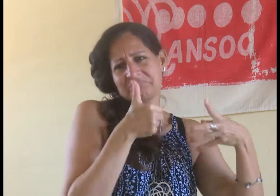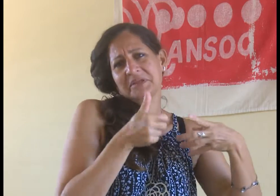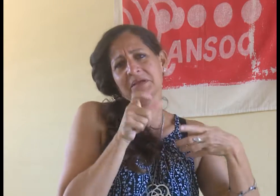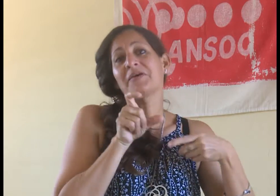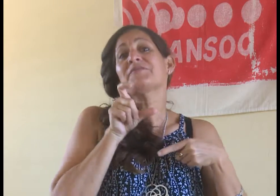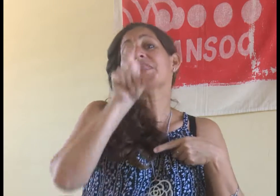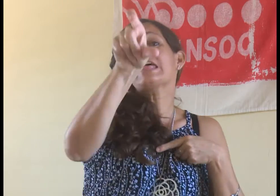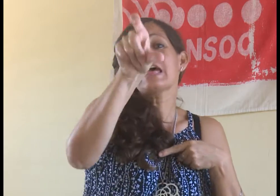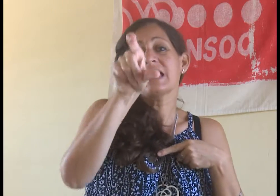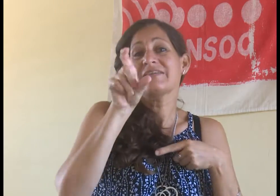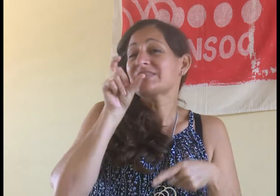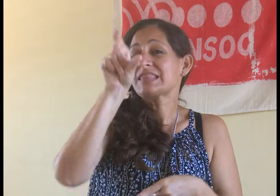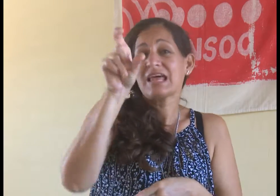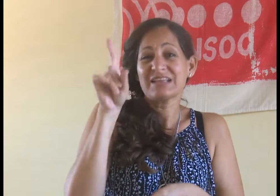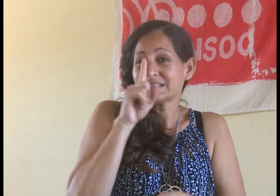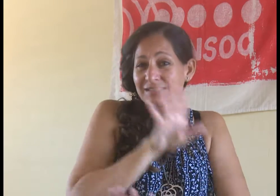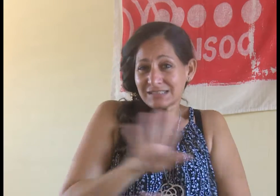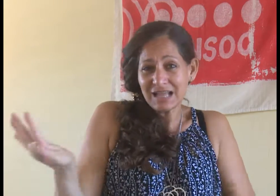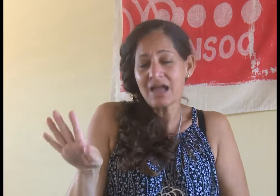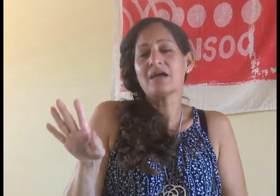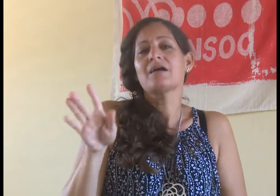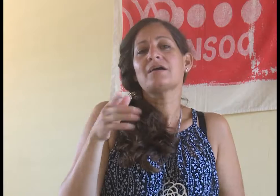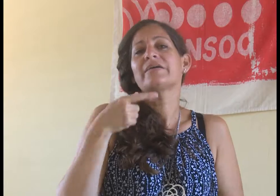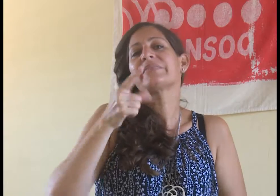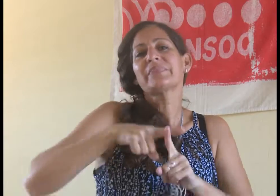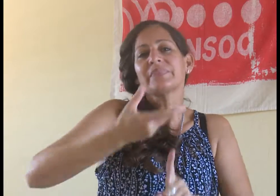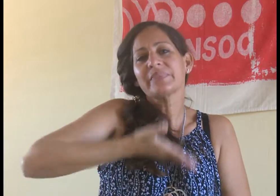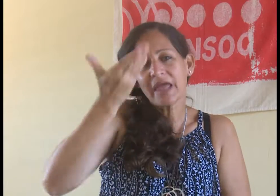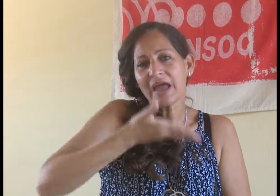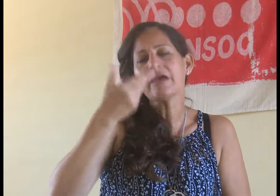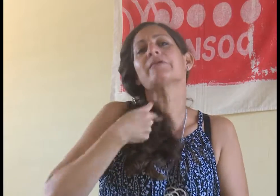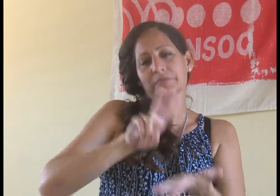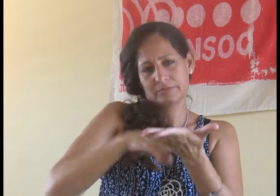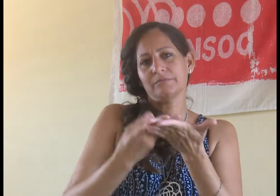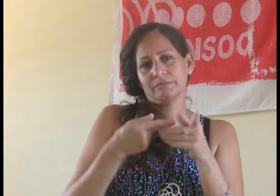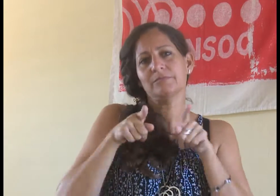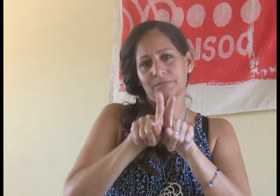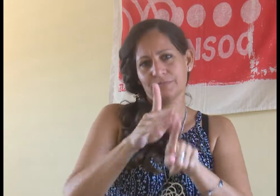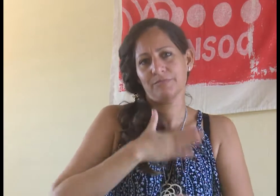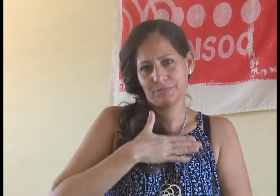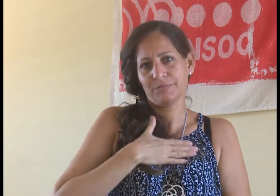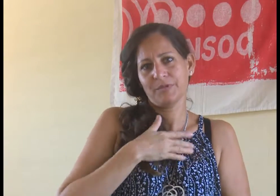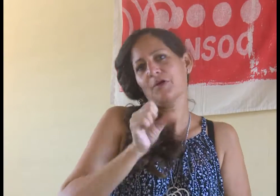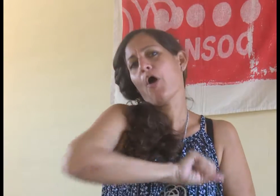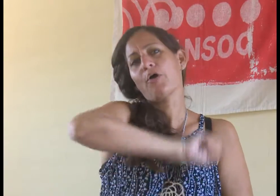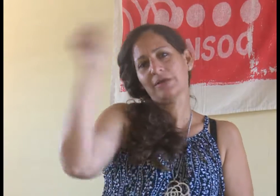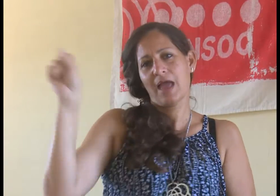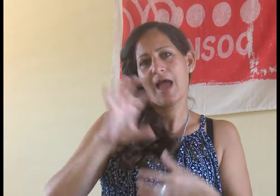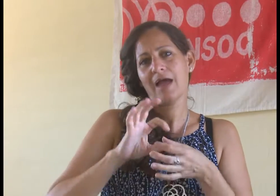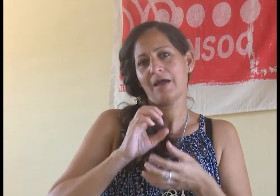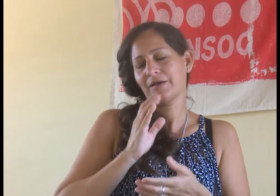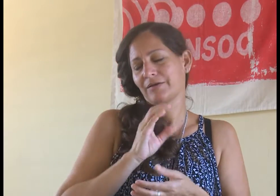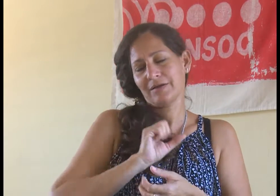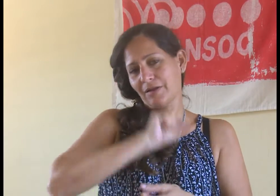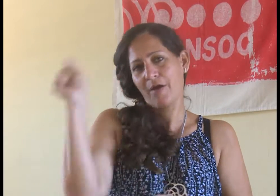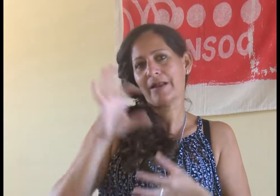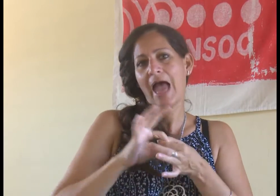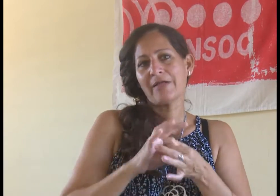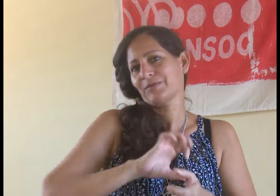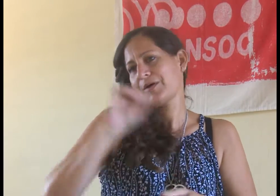relación conmigo. Y, o sea, después en la tesis de logré el 12 grado, mi